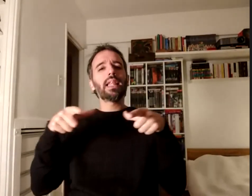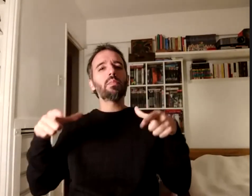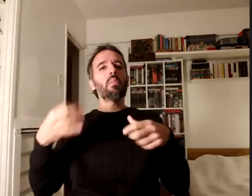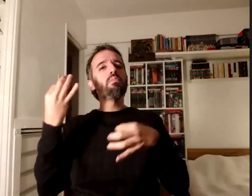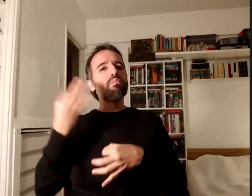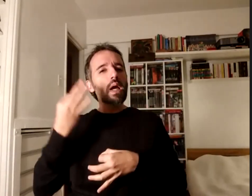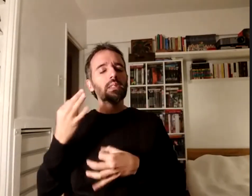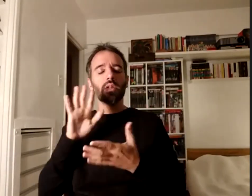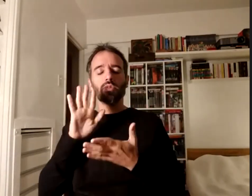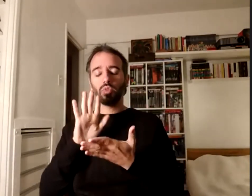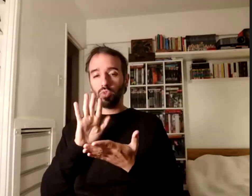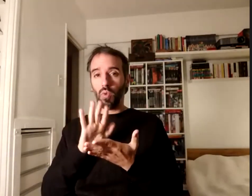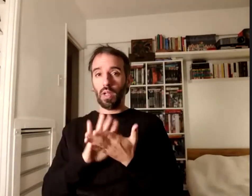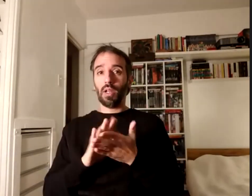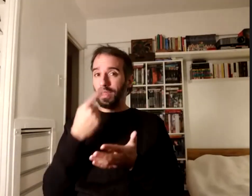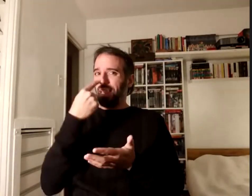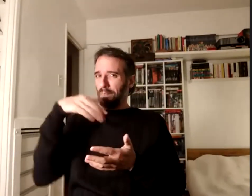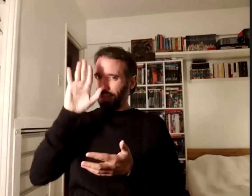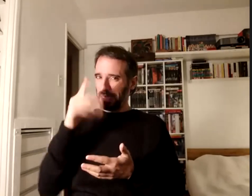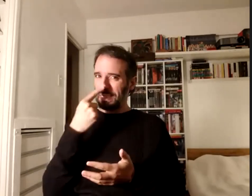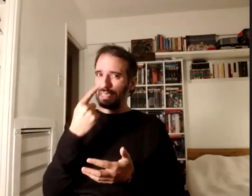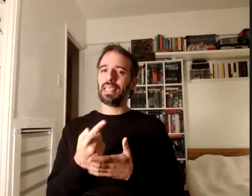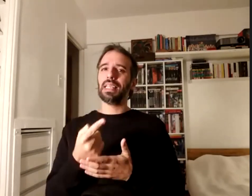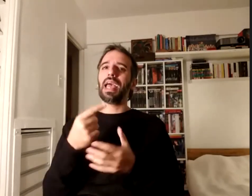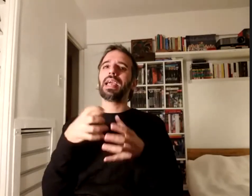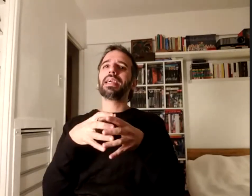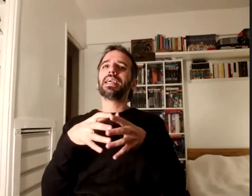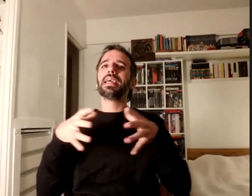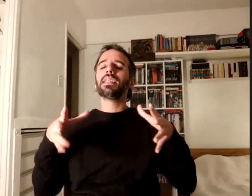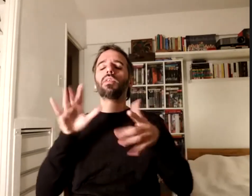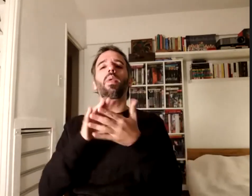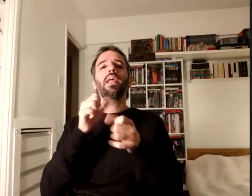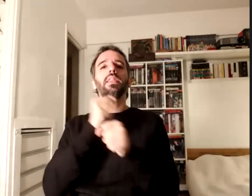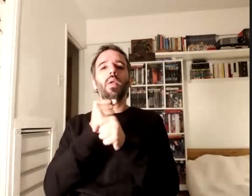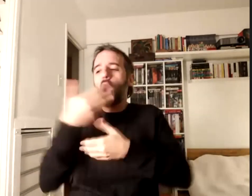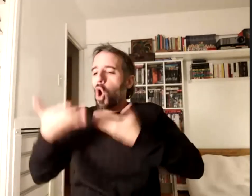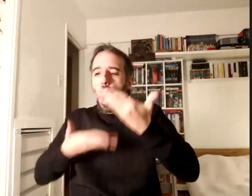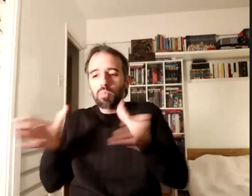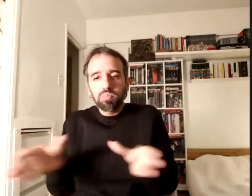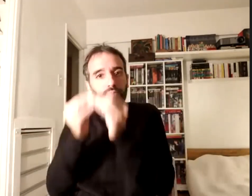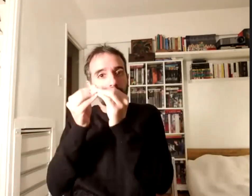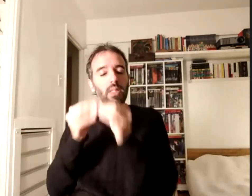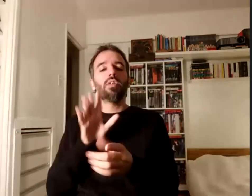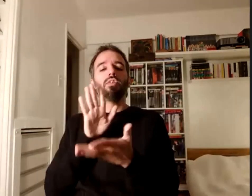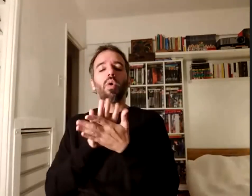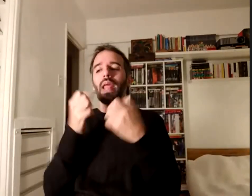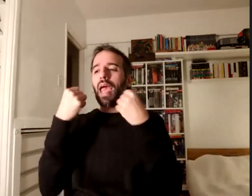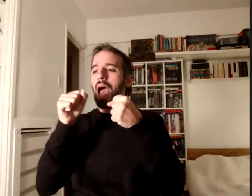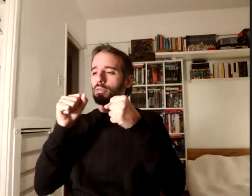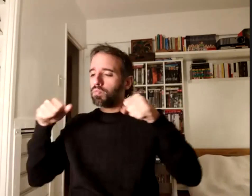que nos interesa nos interesa crecer en trabajo colaborativo en acciones transversales y en proyectos